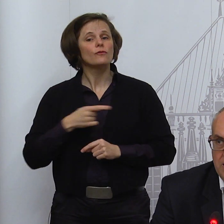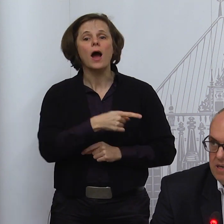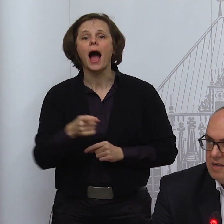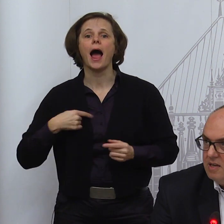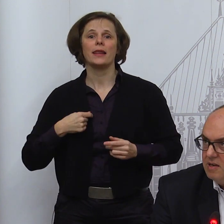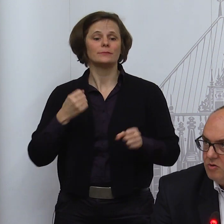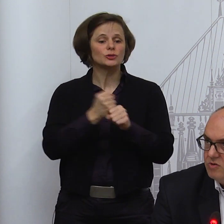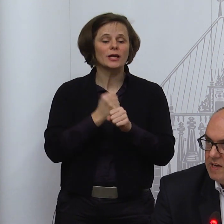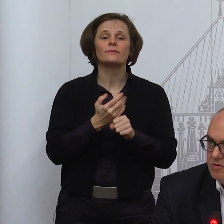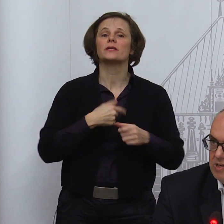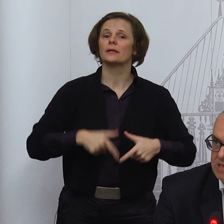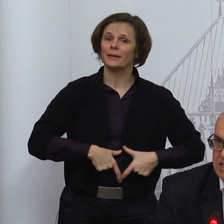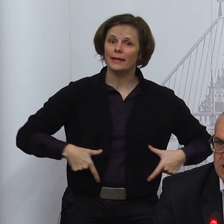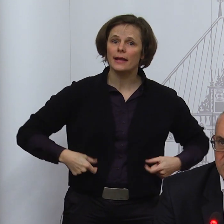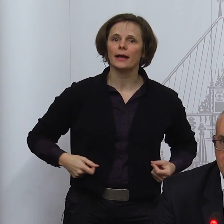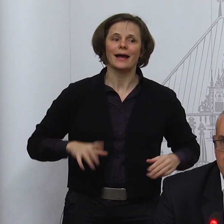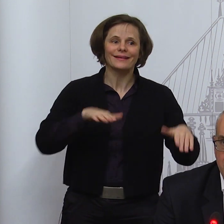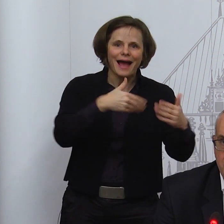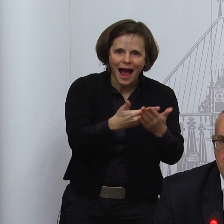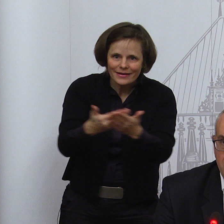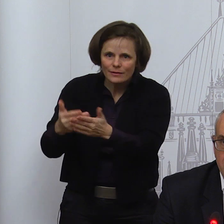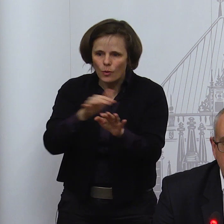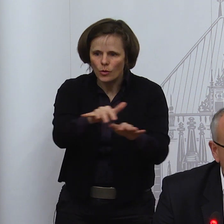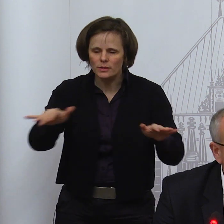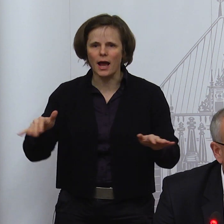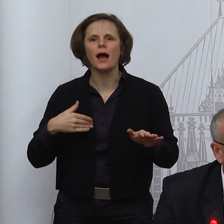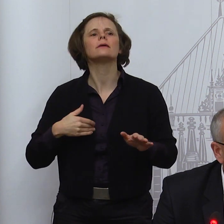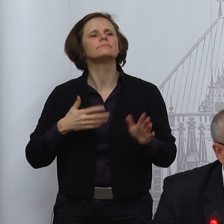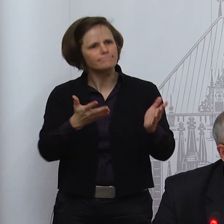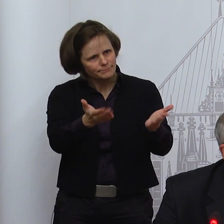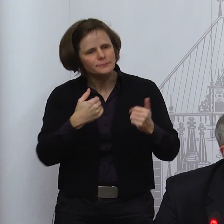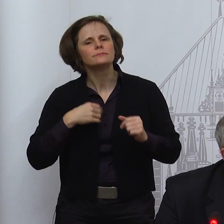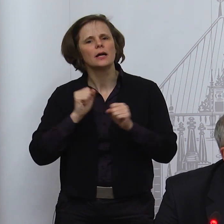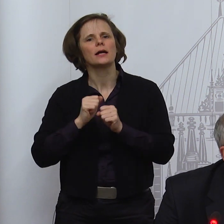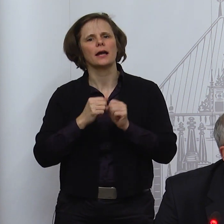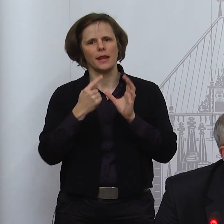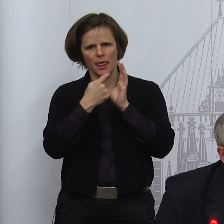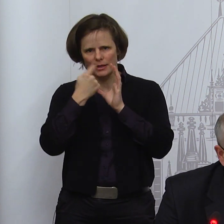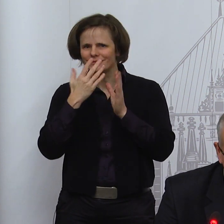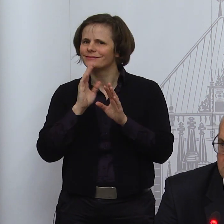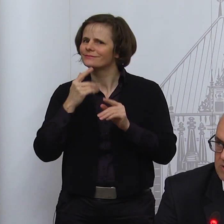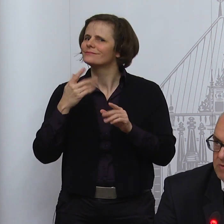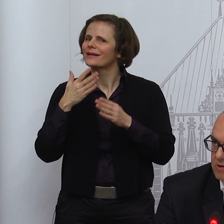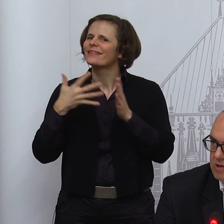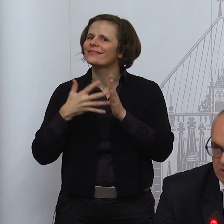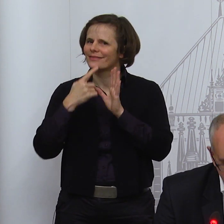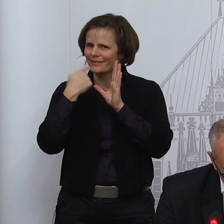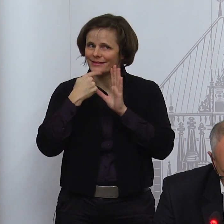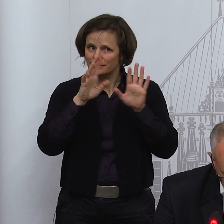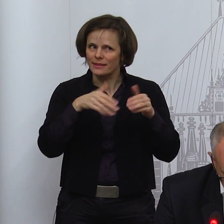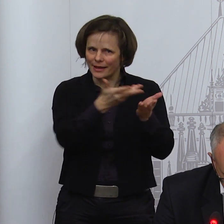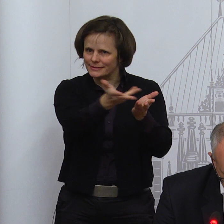Die detaillierte Auswertung dieser Tests, die steht noch aus, die wird